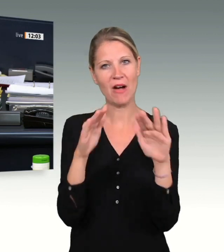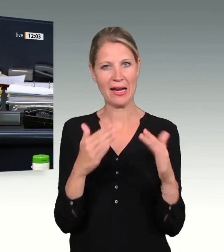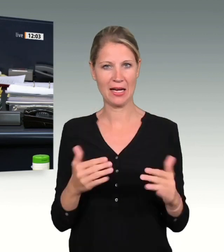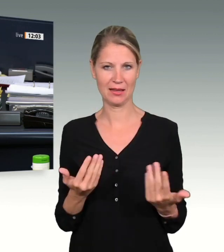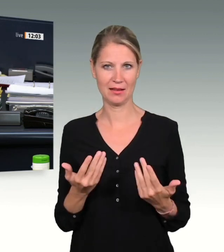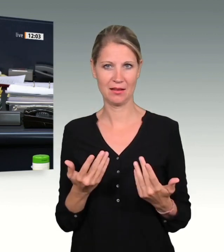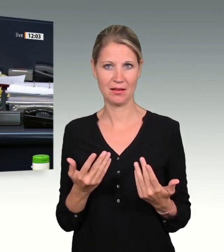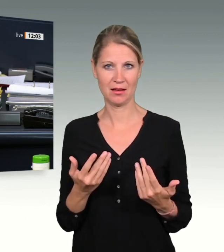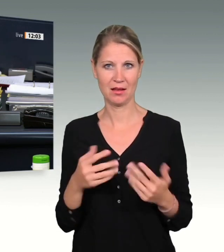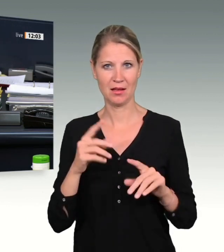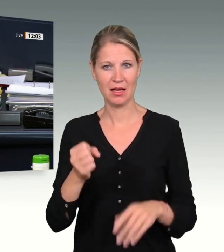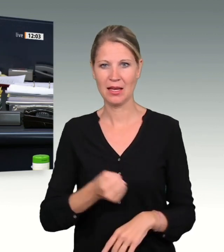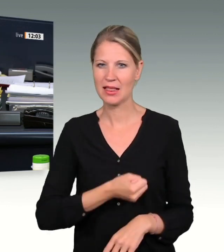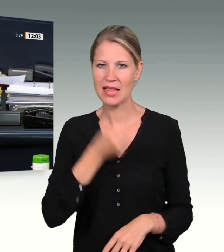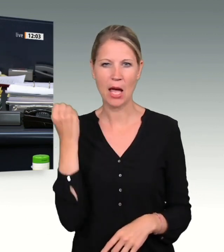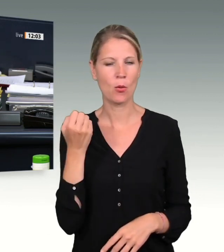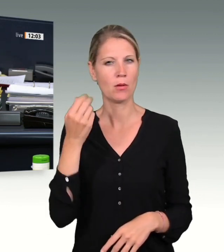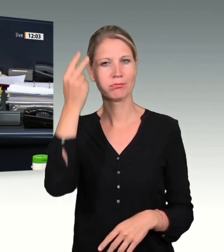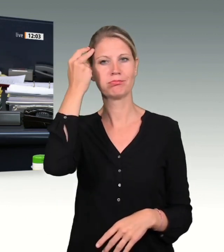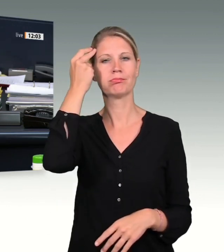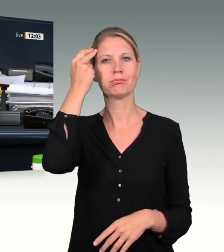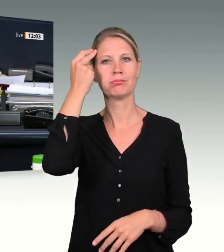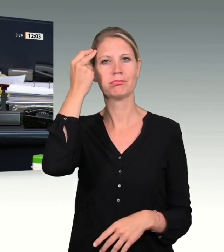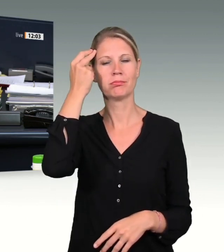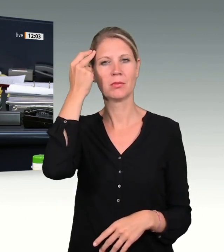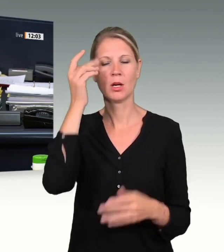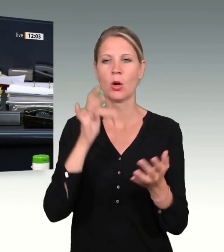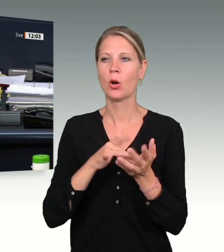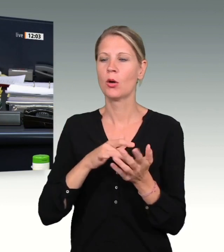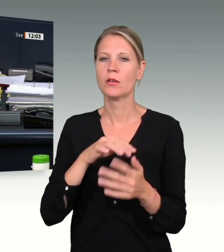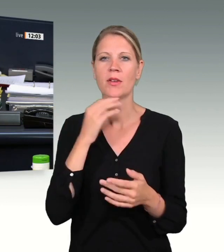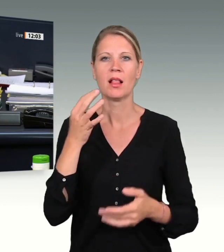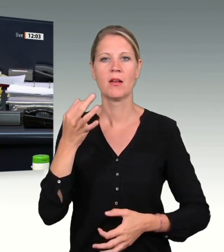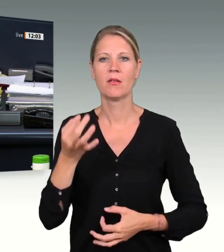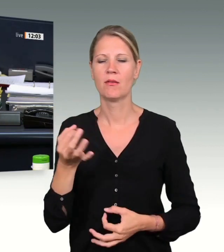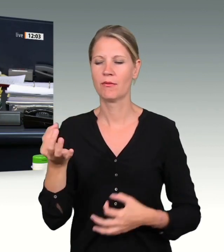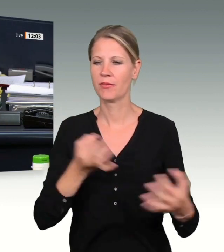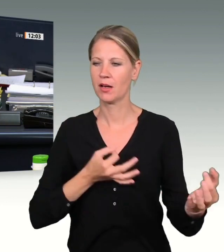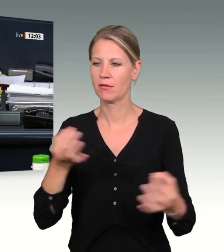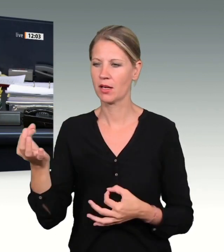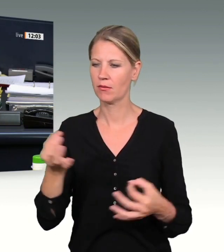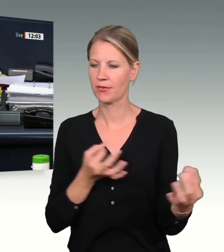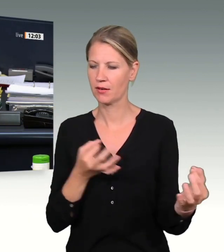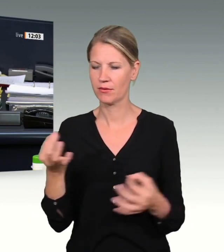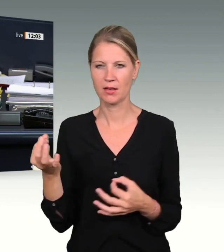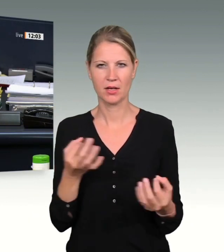er viele Fragen aufgeworfen hat. Und die schmerzlichste dieser Fragen lautet,